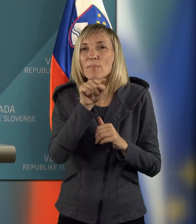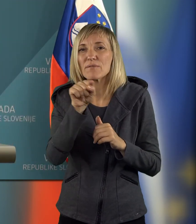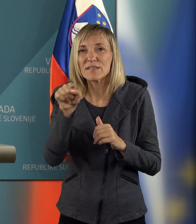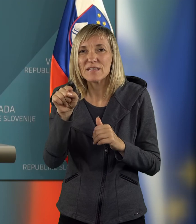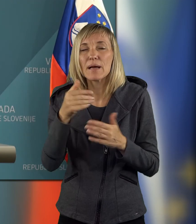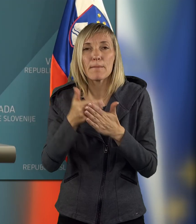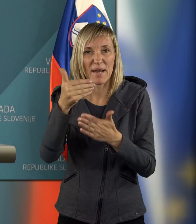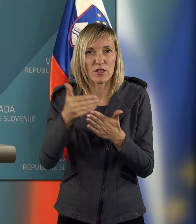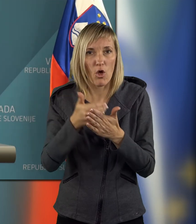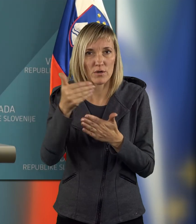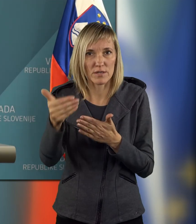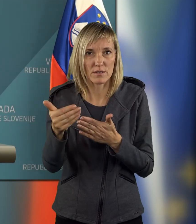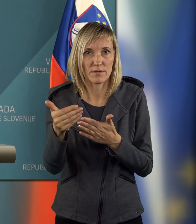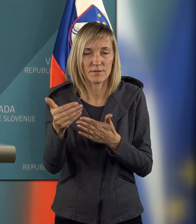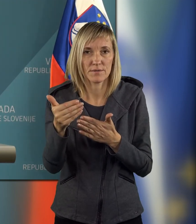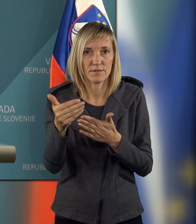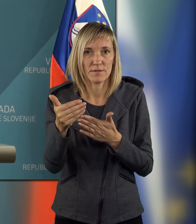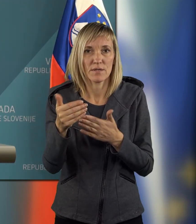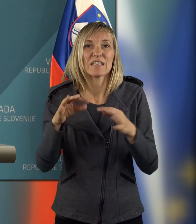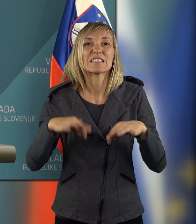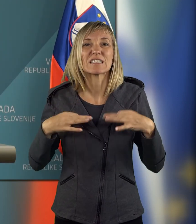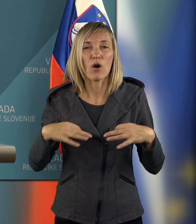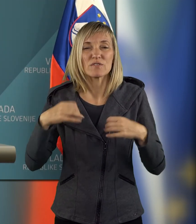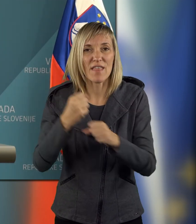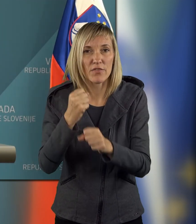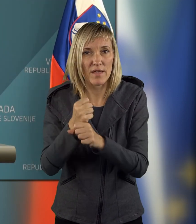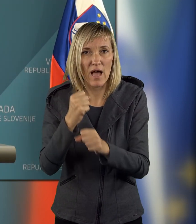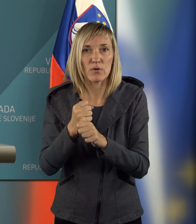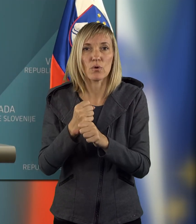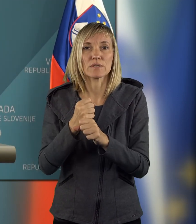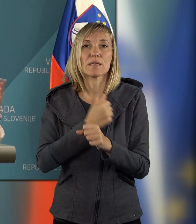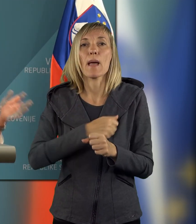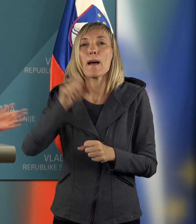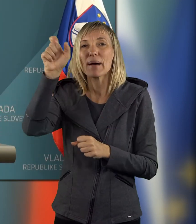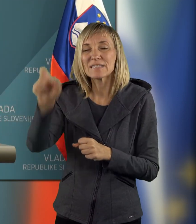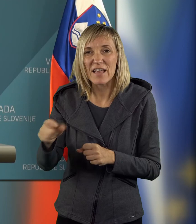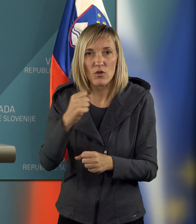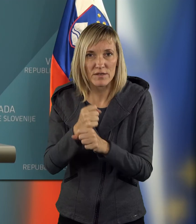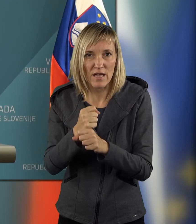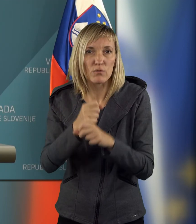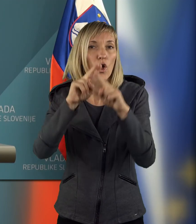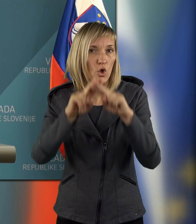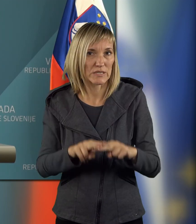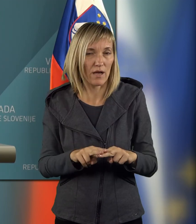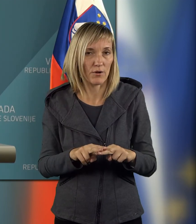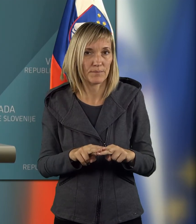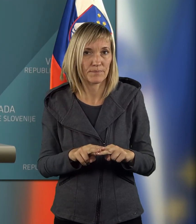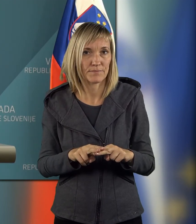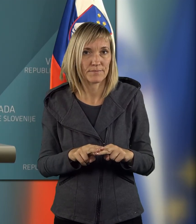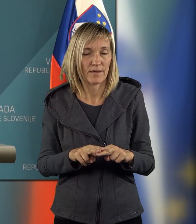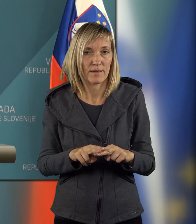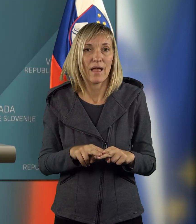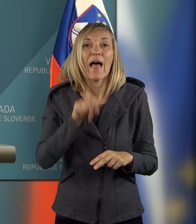bi rekla, predlogih zdravstvene djanosti, pacijentovi in drugih. Tako, da